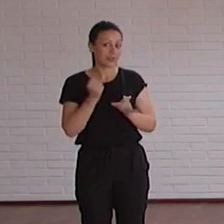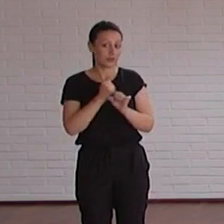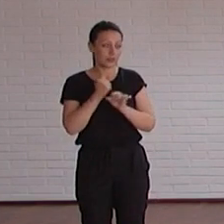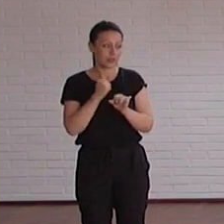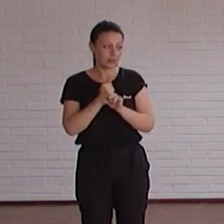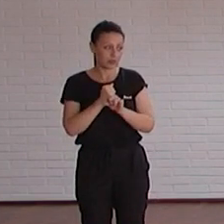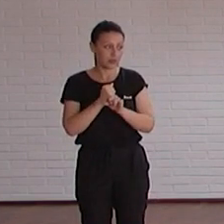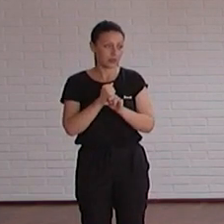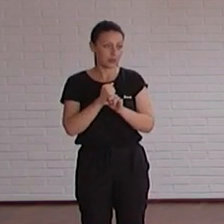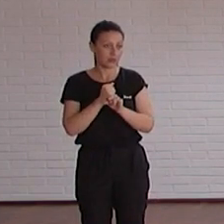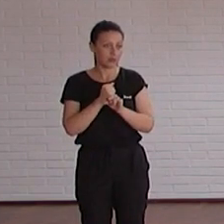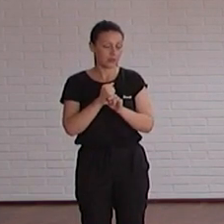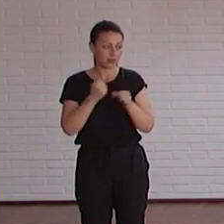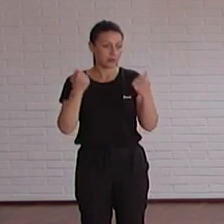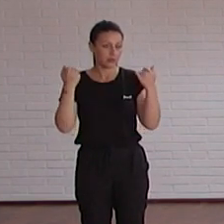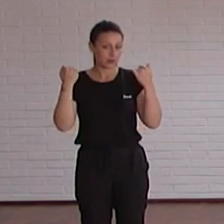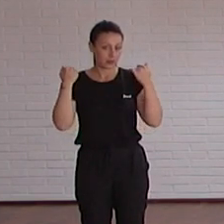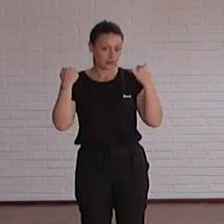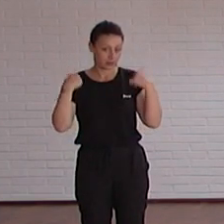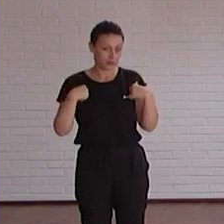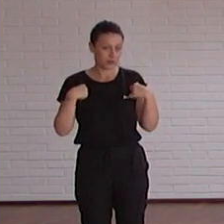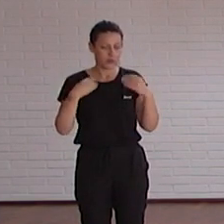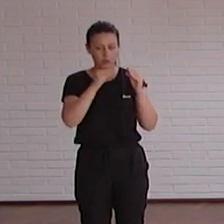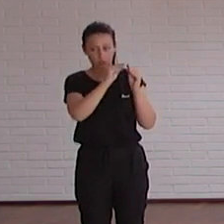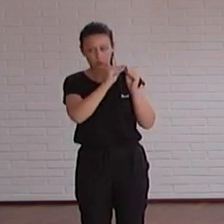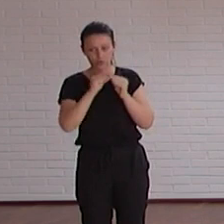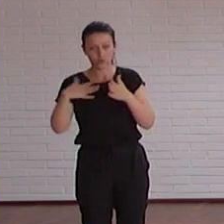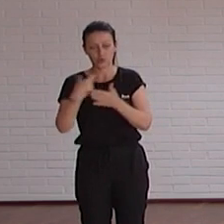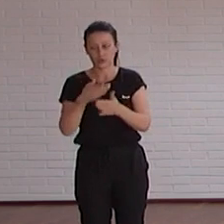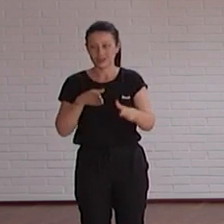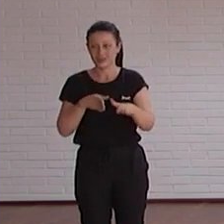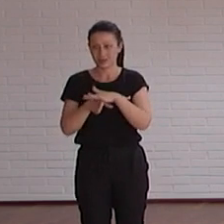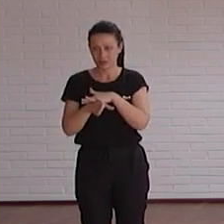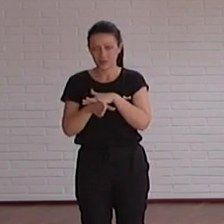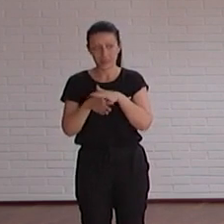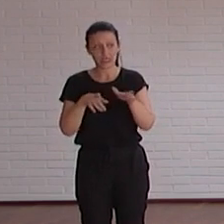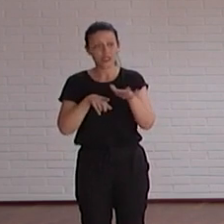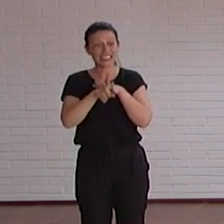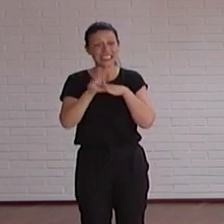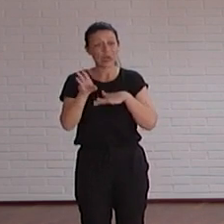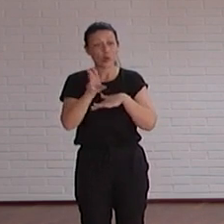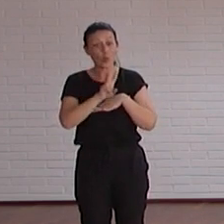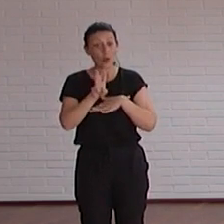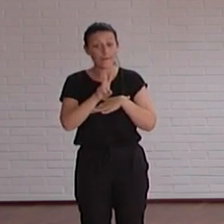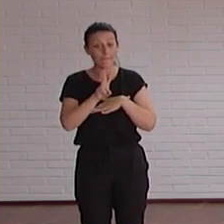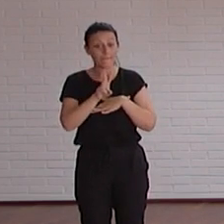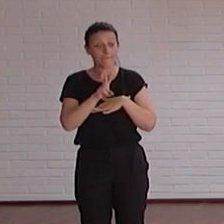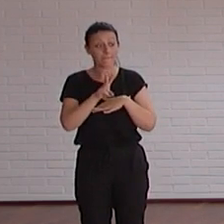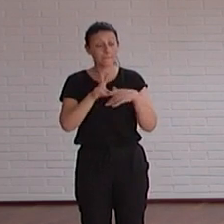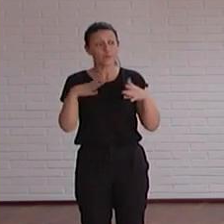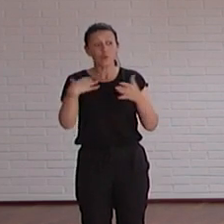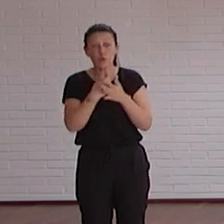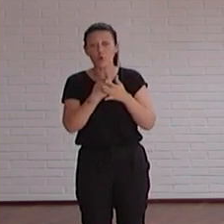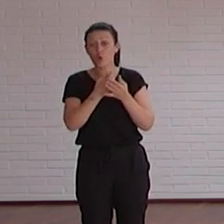se hagan en UAClot sean ya de todo el entorno todos los elementos que lo forman accesible y todo lo que desarrolléis en Voila vale incluso todo lo que